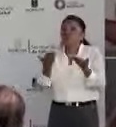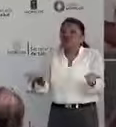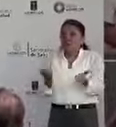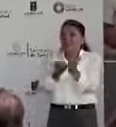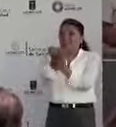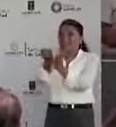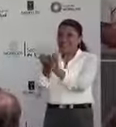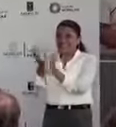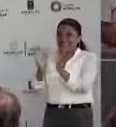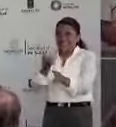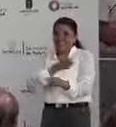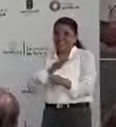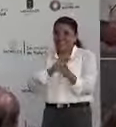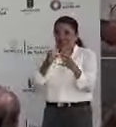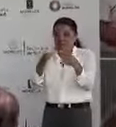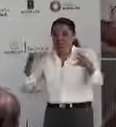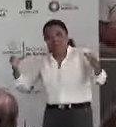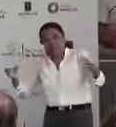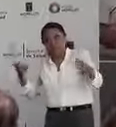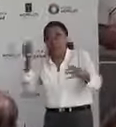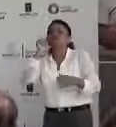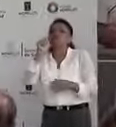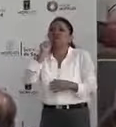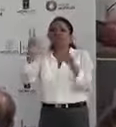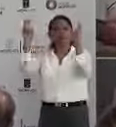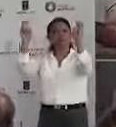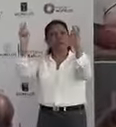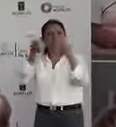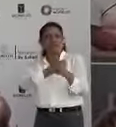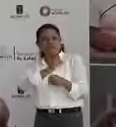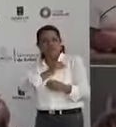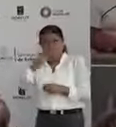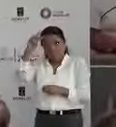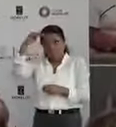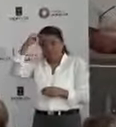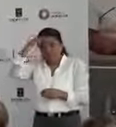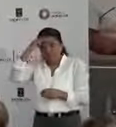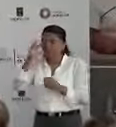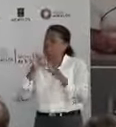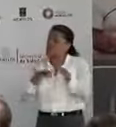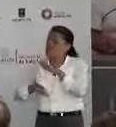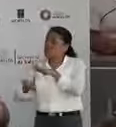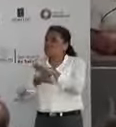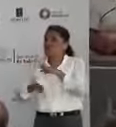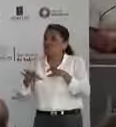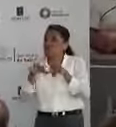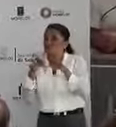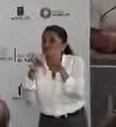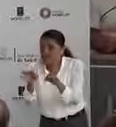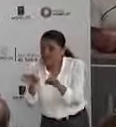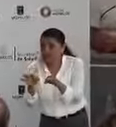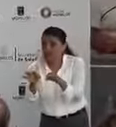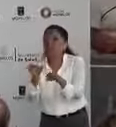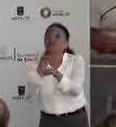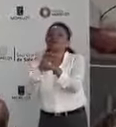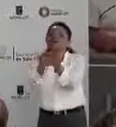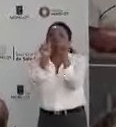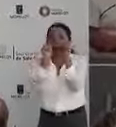definición de salud se ha ampliado, pero siempre el tema de la salud mental ha resultado fundamental. Y en materia de la atención,